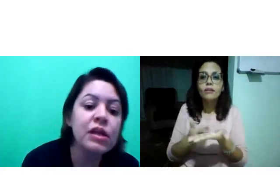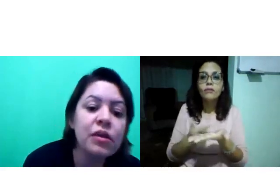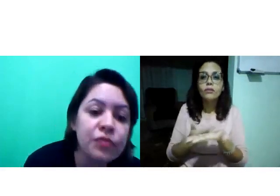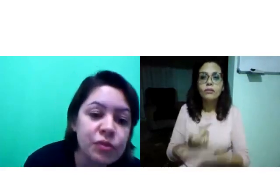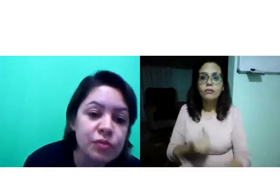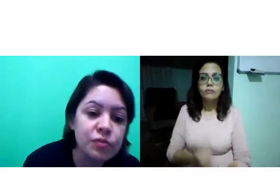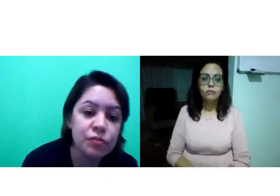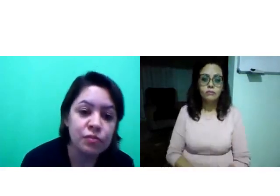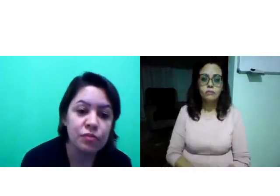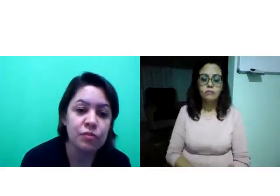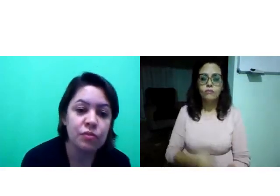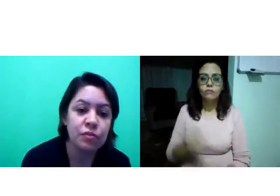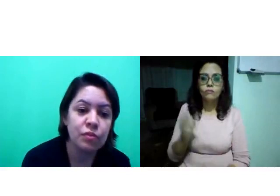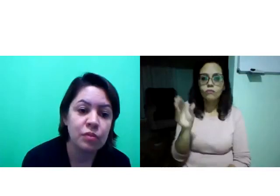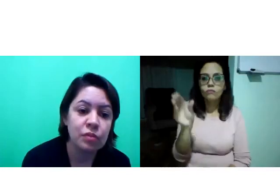Livro.